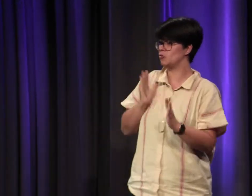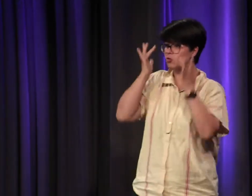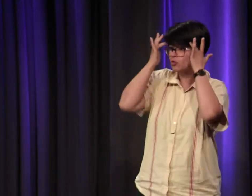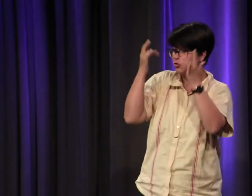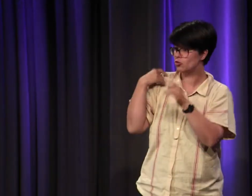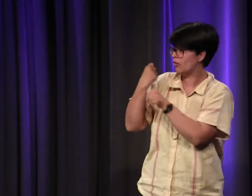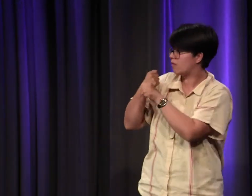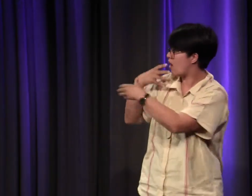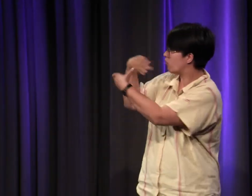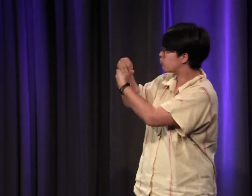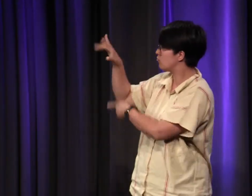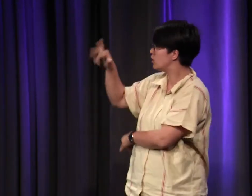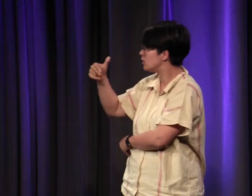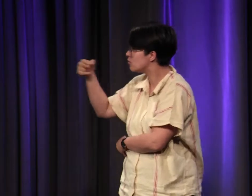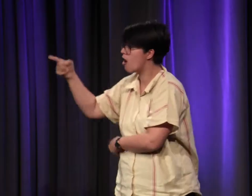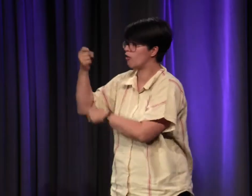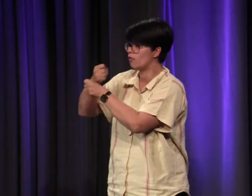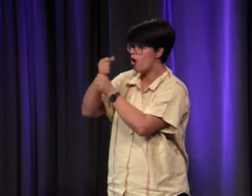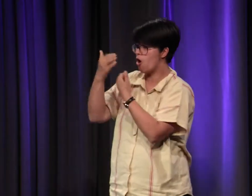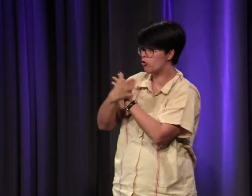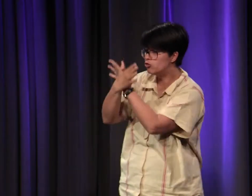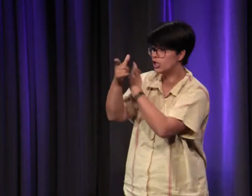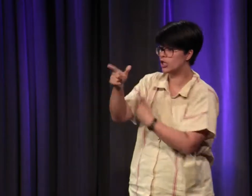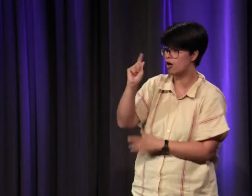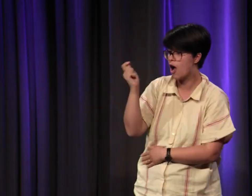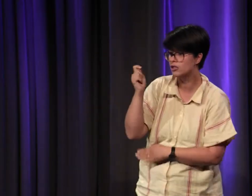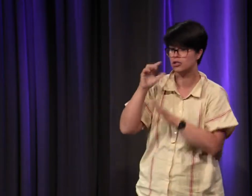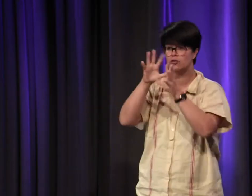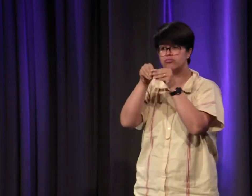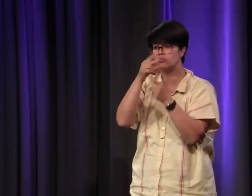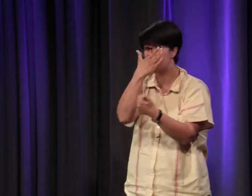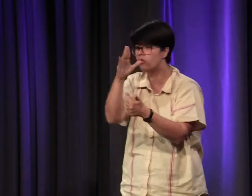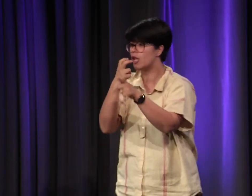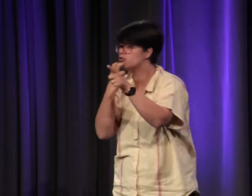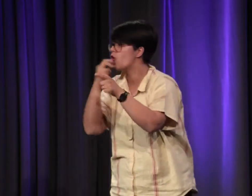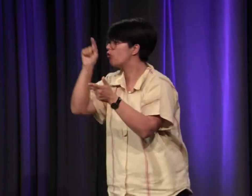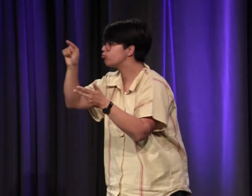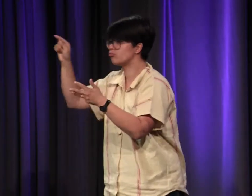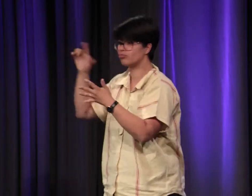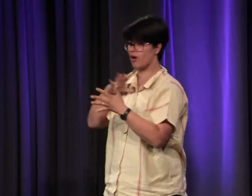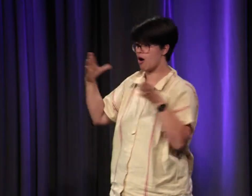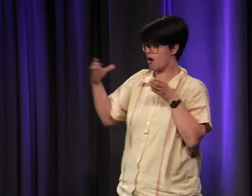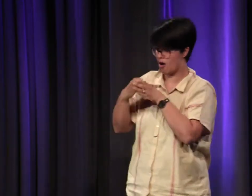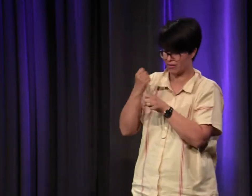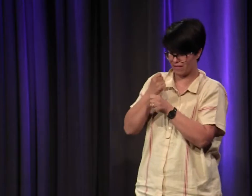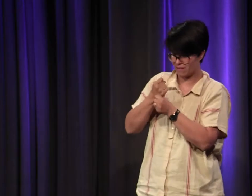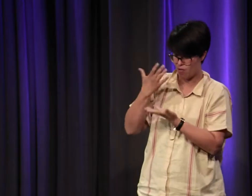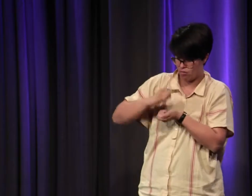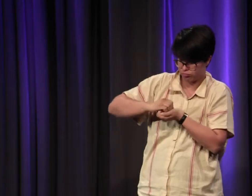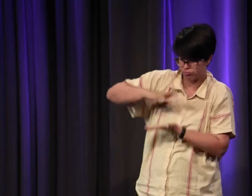moi je suis chargé de mission je travaille avec Yann avec d'autres personnes etc Laurent etc tous ensemble